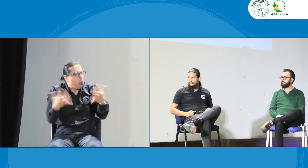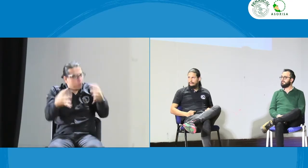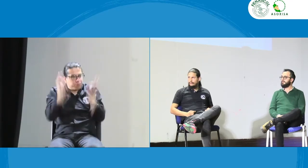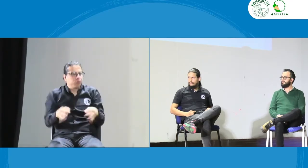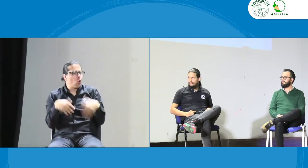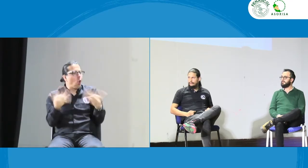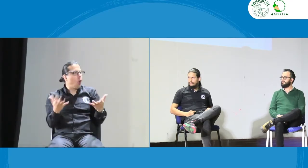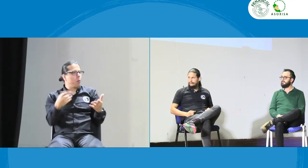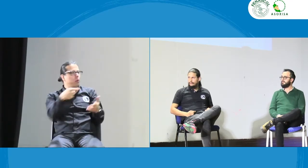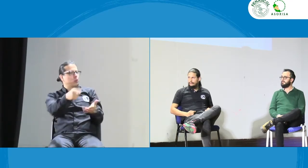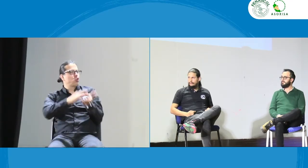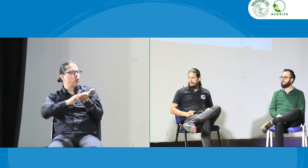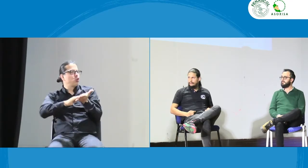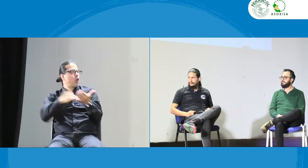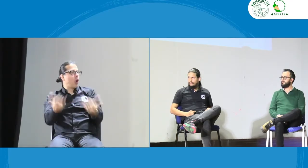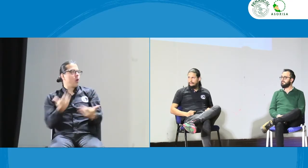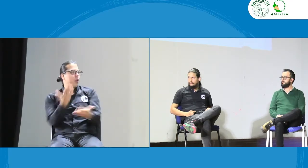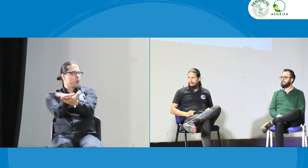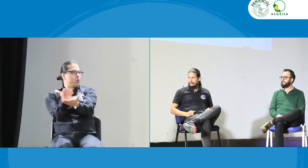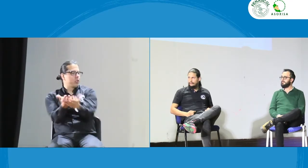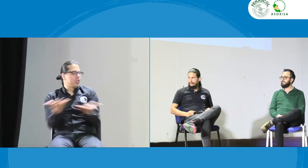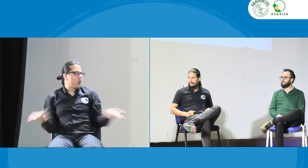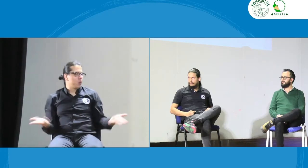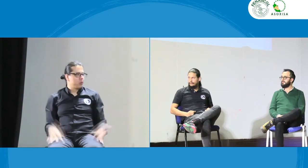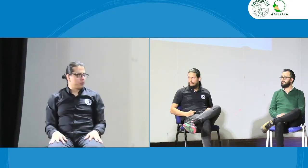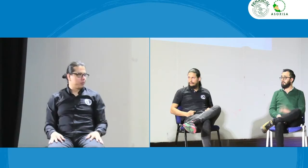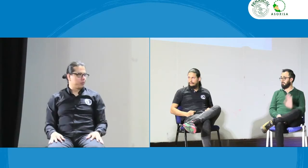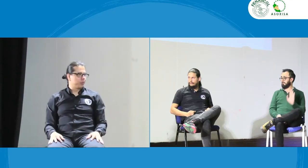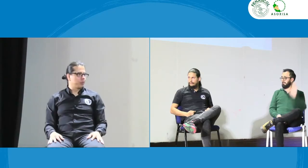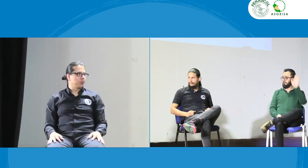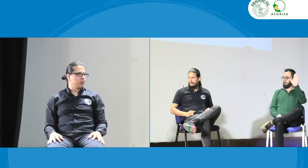en la fase pero en la realidad entonces no sé ¿qué propuestas de solucionada?